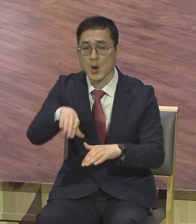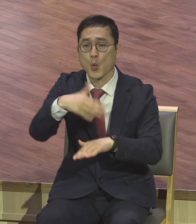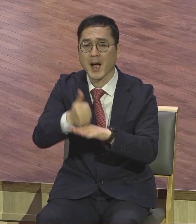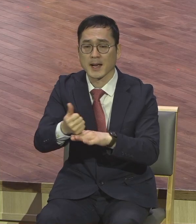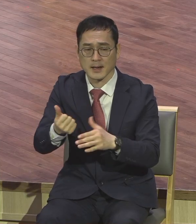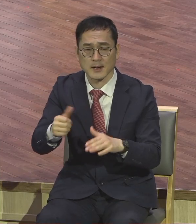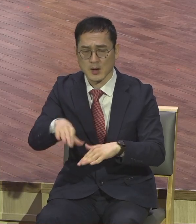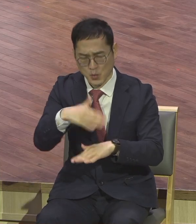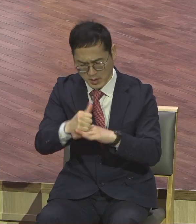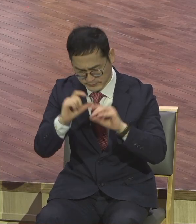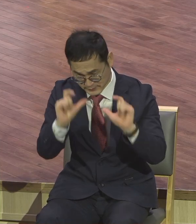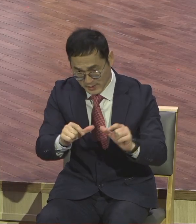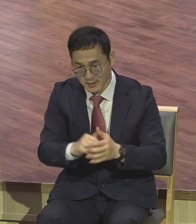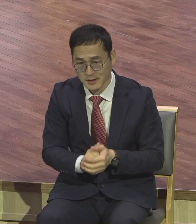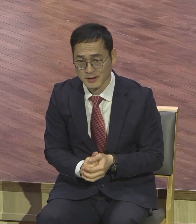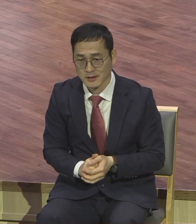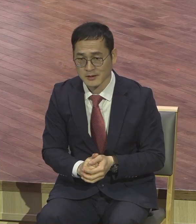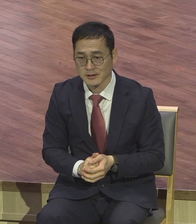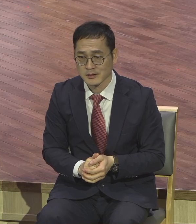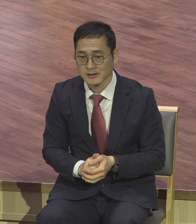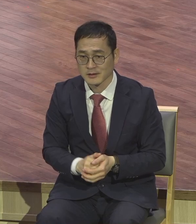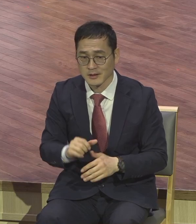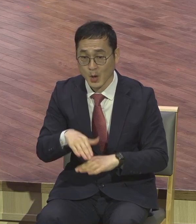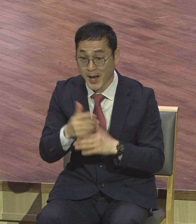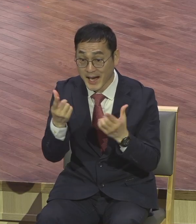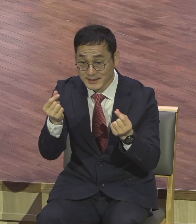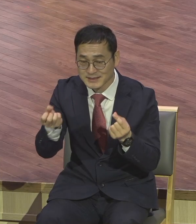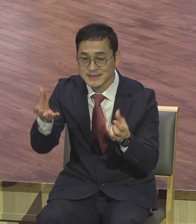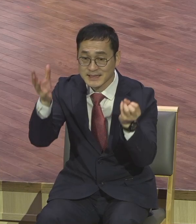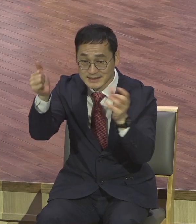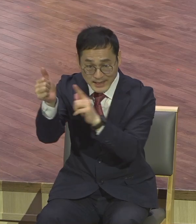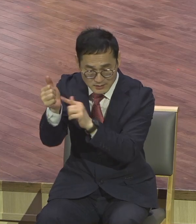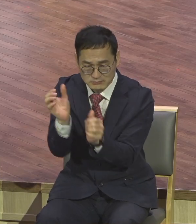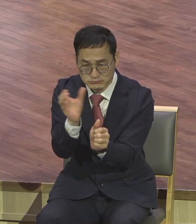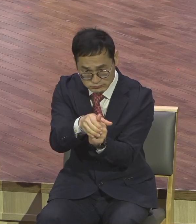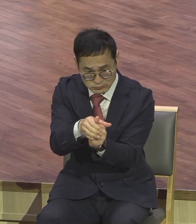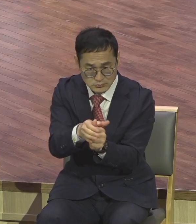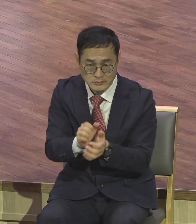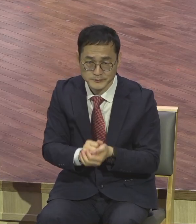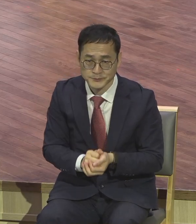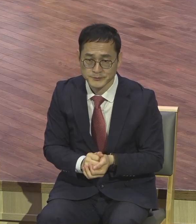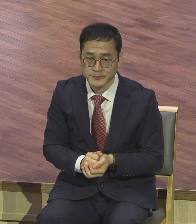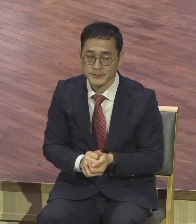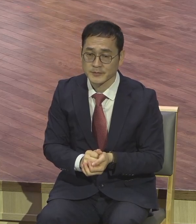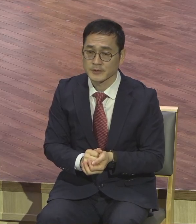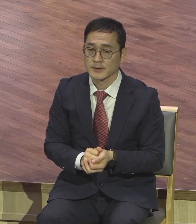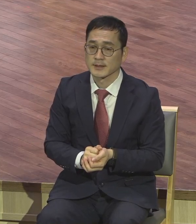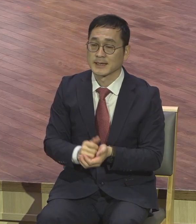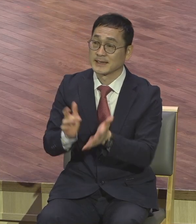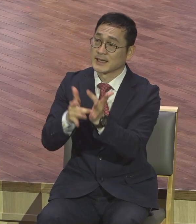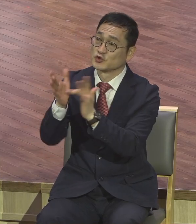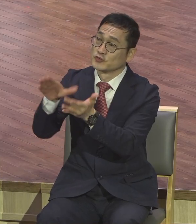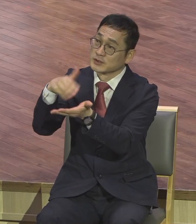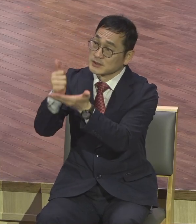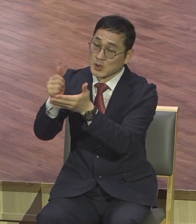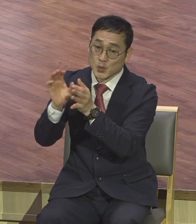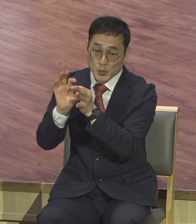하나님의 장애들 영적 제사장인 그리스도인 예수 그리스도를 통해서 하나님의